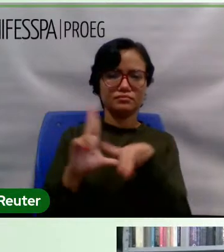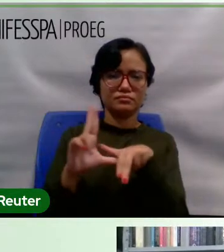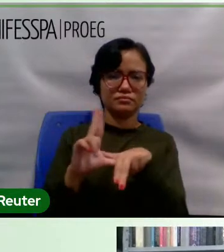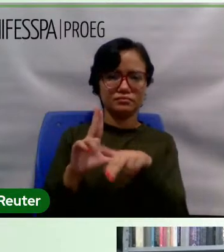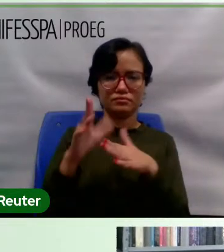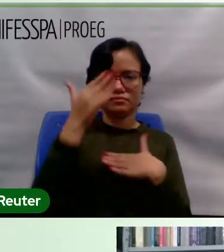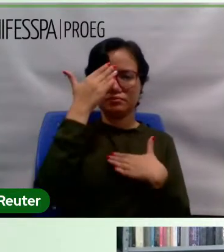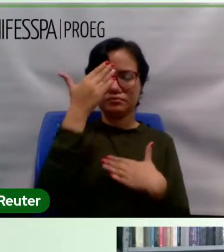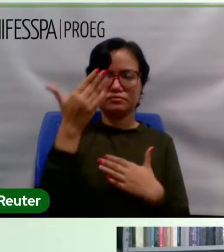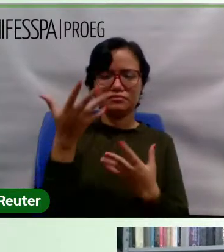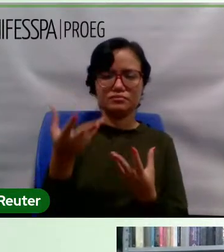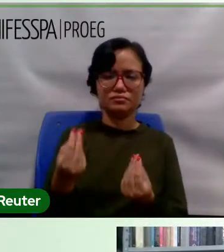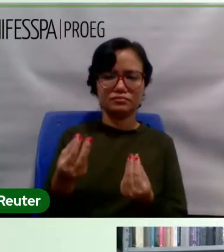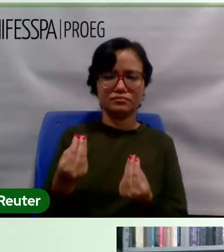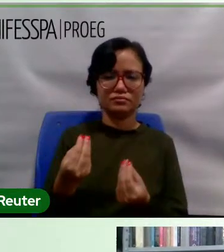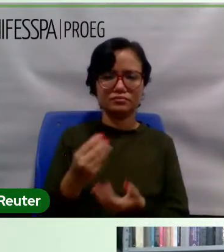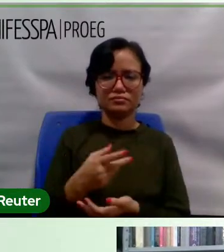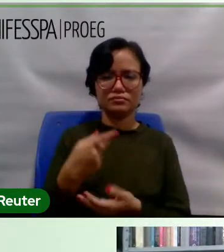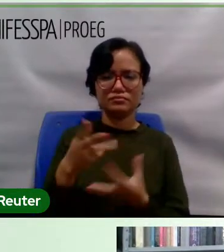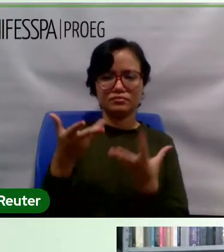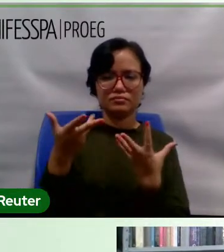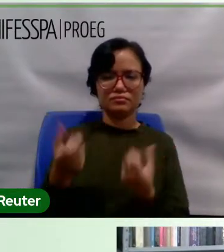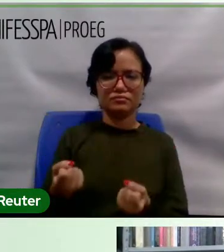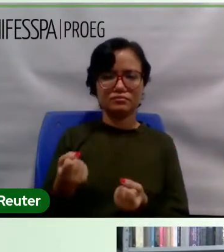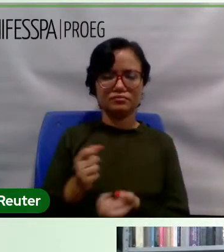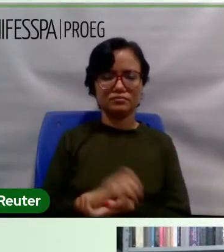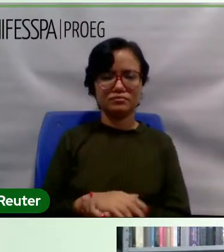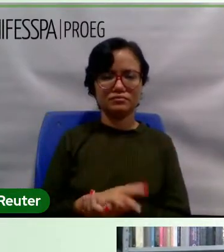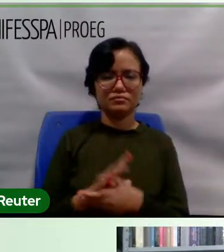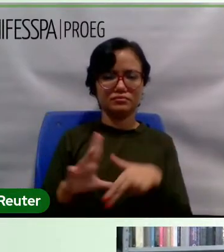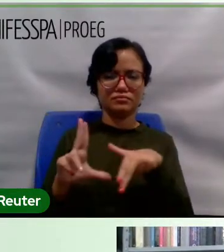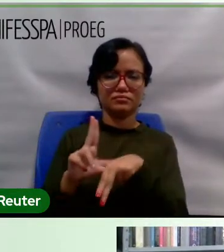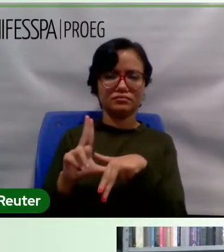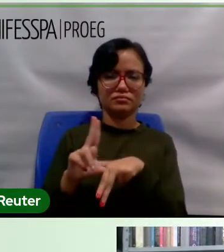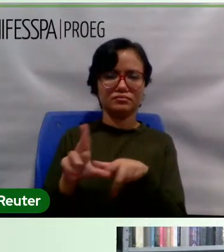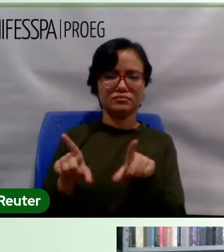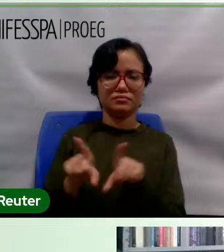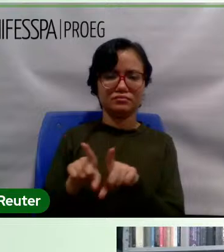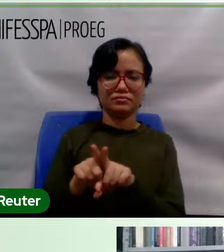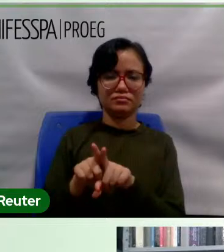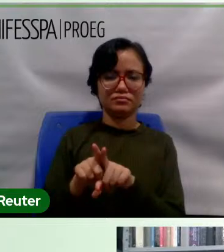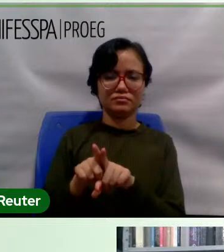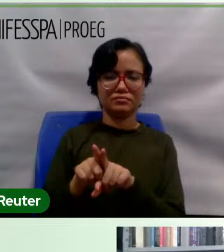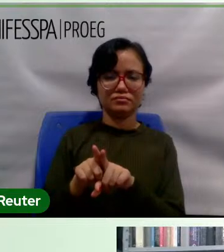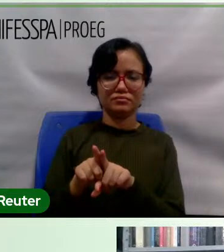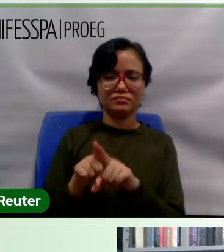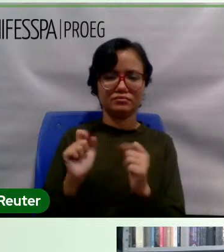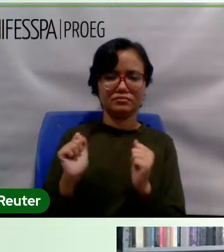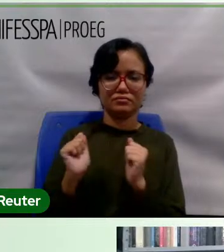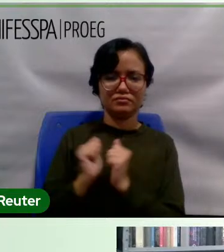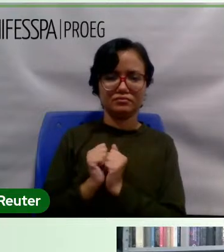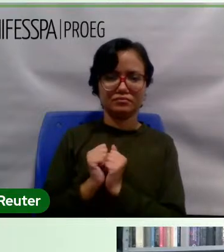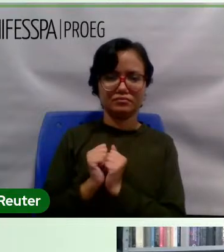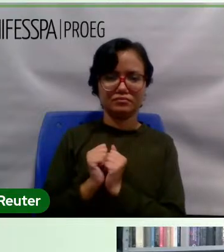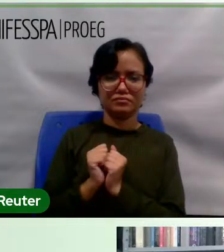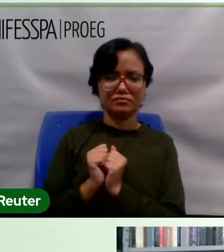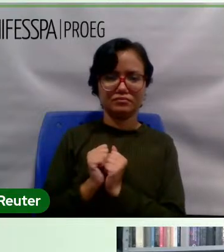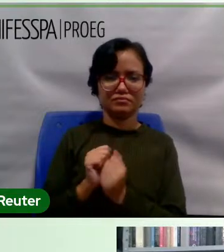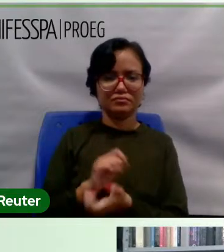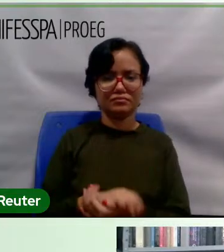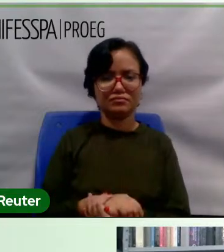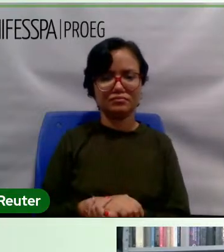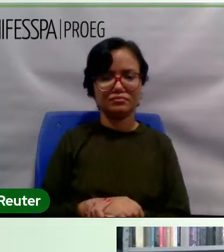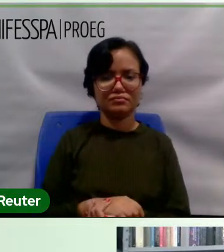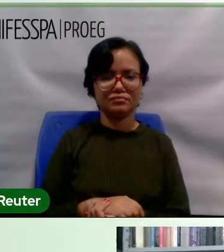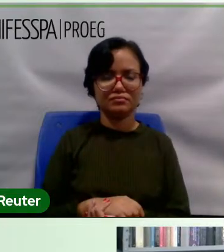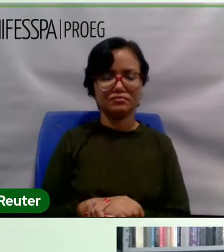agradece muito o seu aceite, e a Unifespa também carrega consigo uma parte de si, em uma